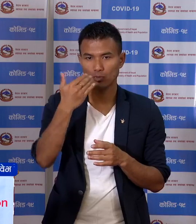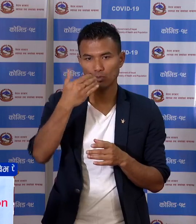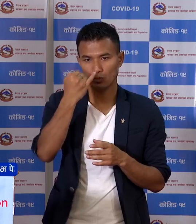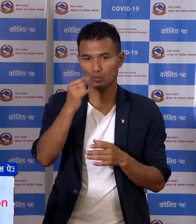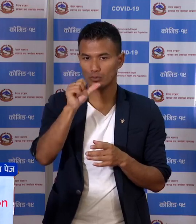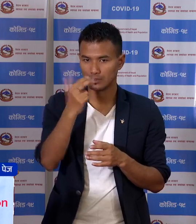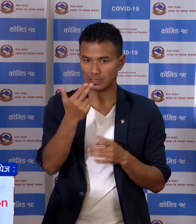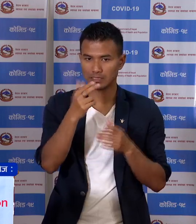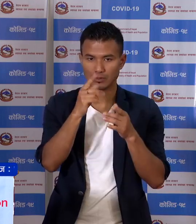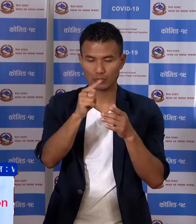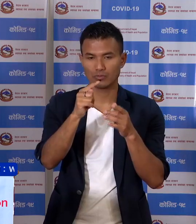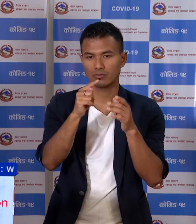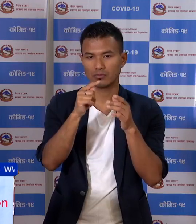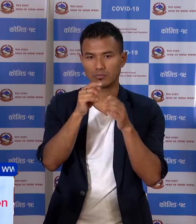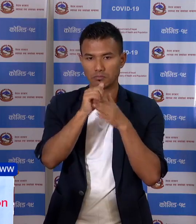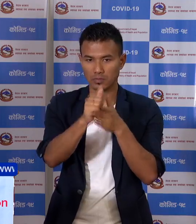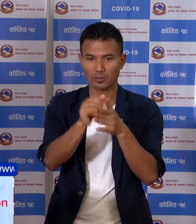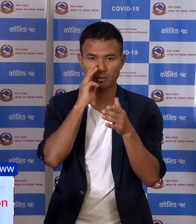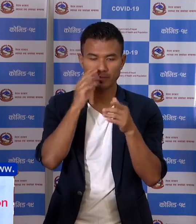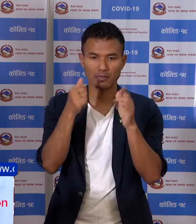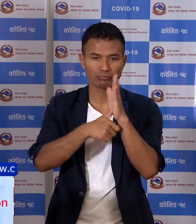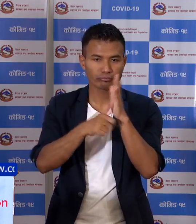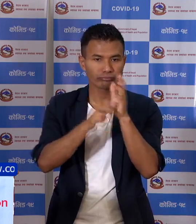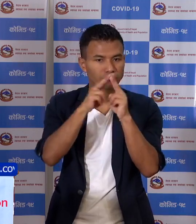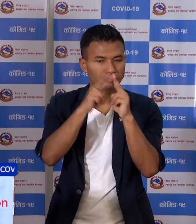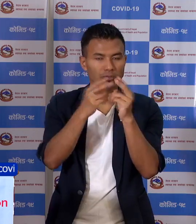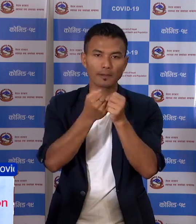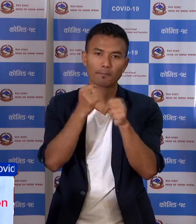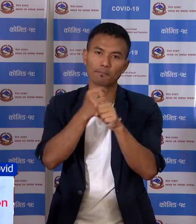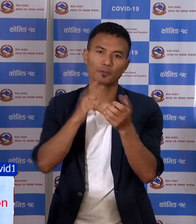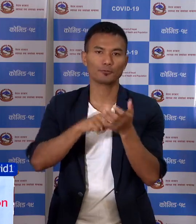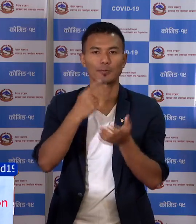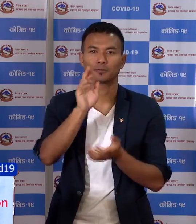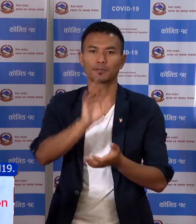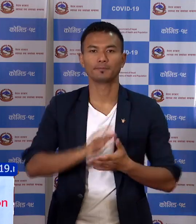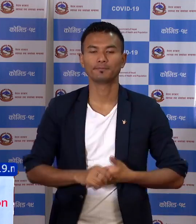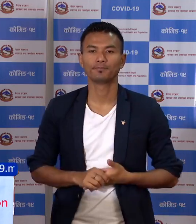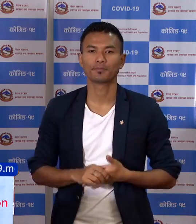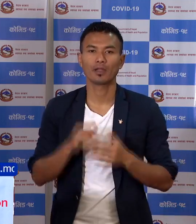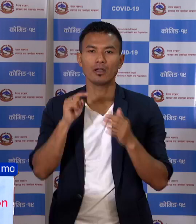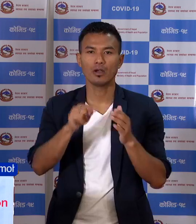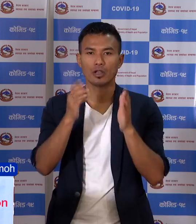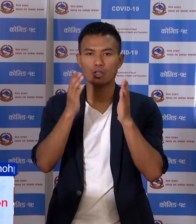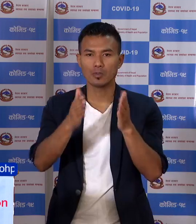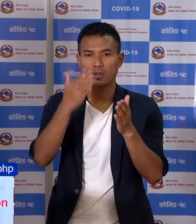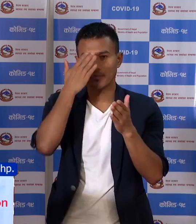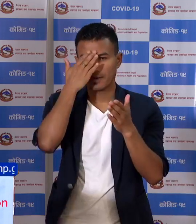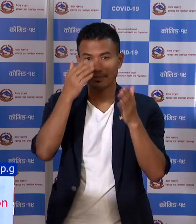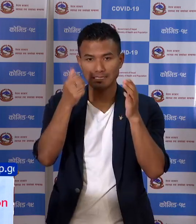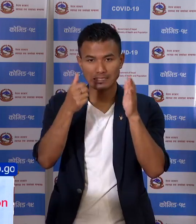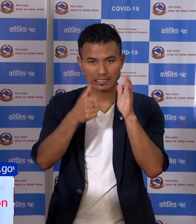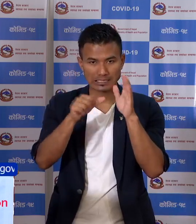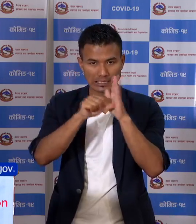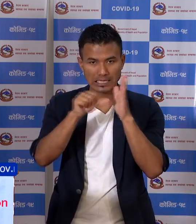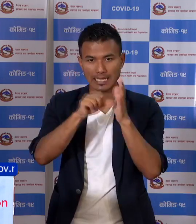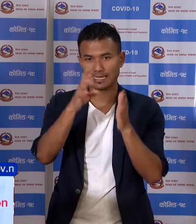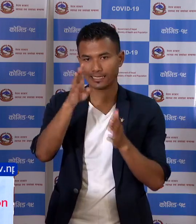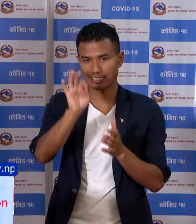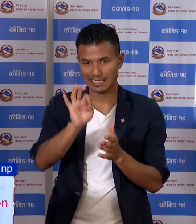कंट्याक्ट्रेसिंग गरने कारे शुरुवाएको छाओ आलसमा संक्रमित जिल्ला 40